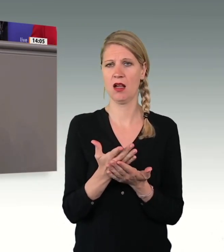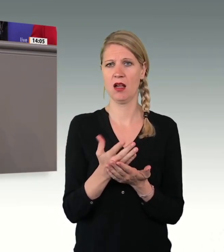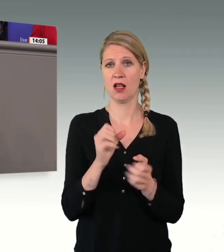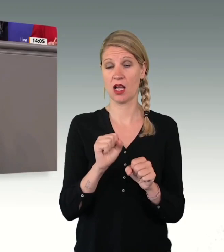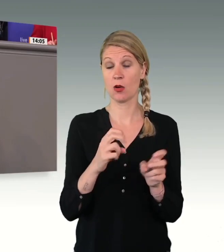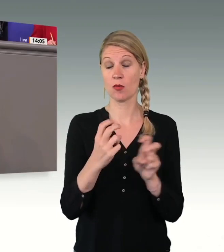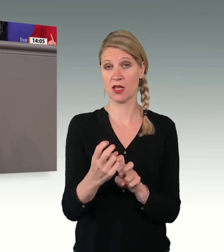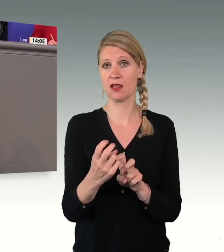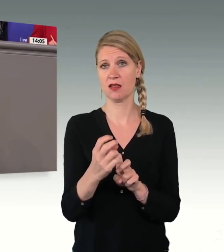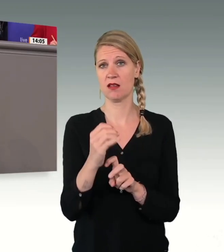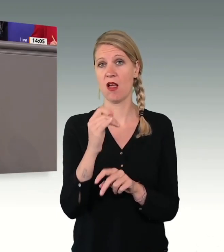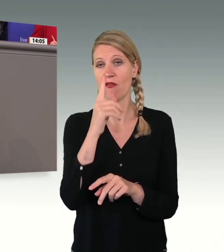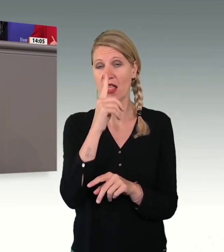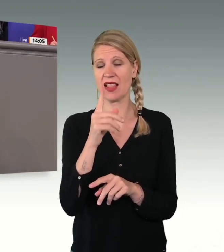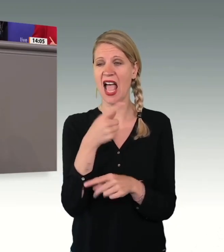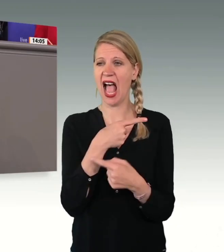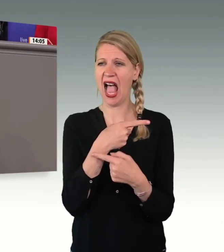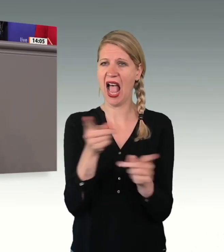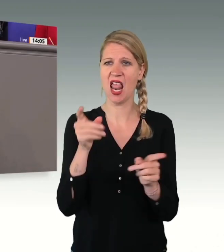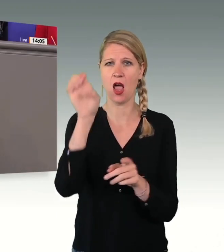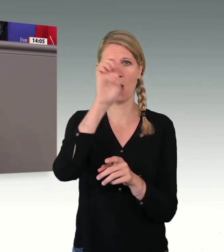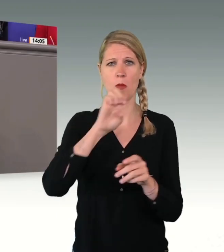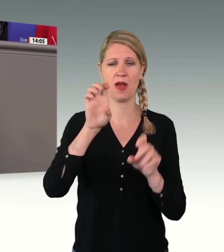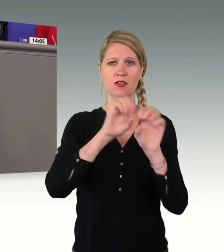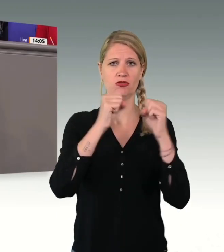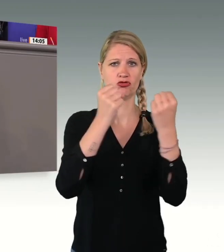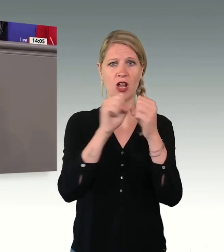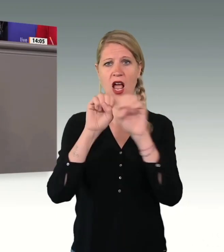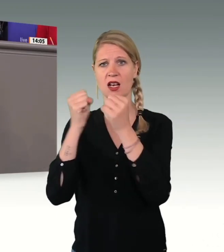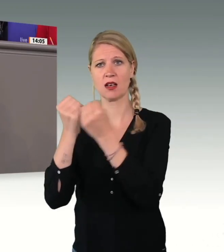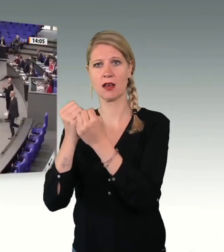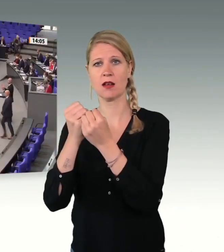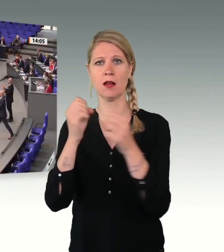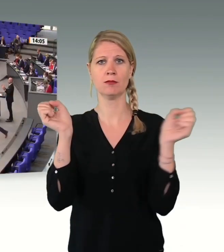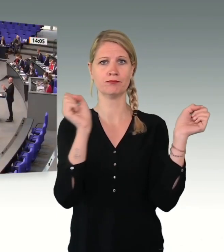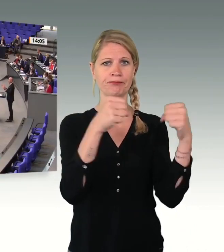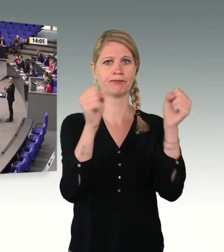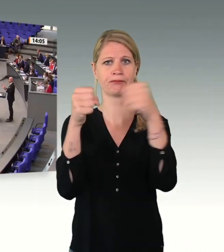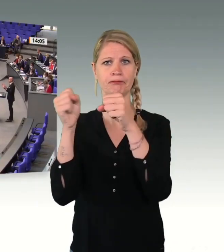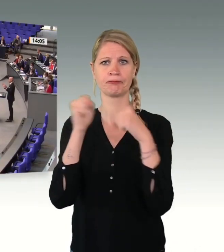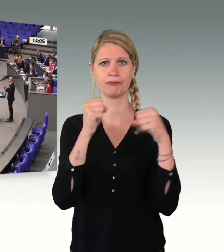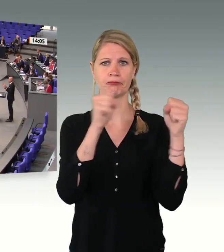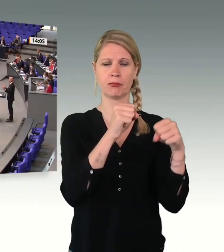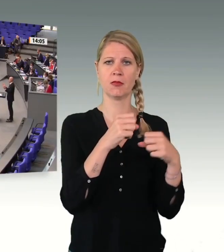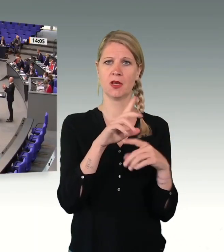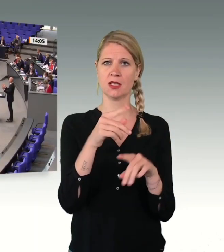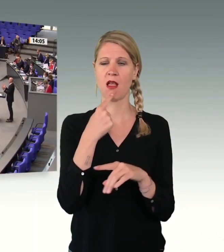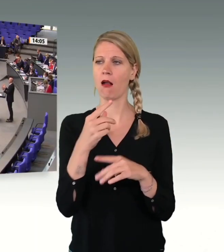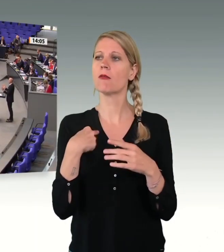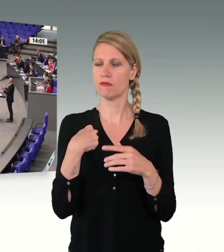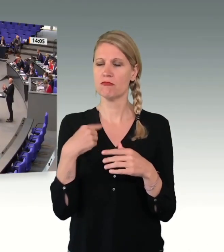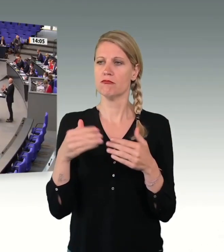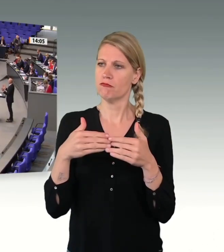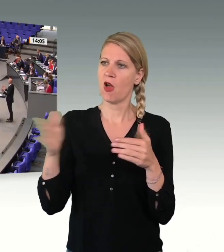wenn sie alle europäischen Staaten von ihrem Kurs überzeugen. Und wenn sie dort nur kommen und sagen, wir machen die Türe auf,